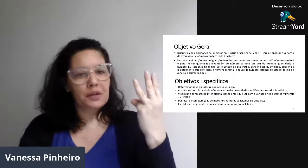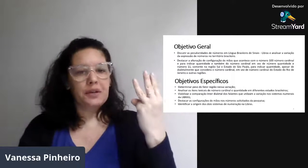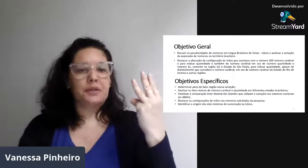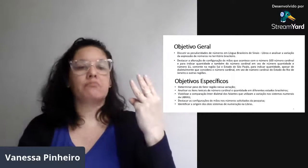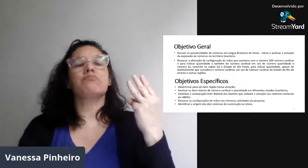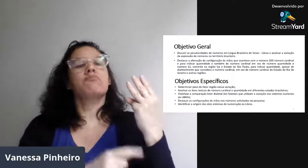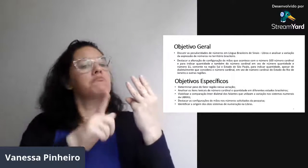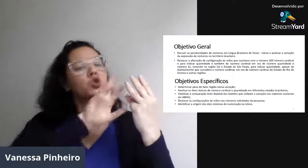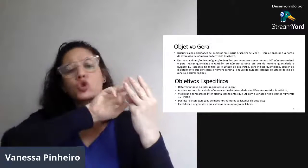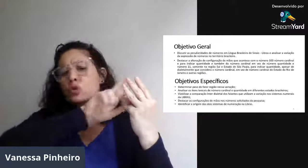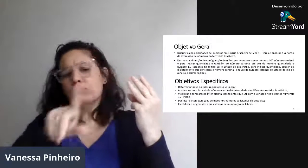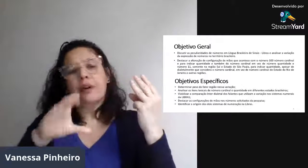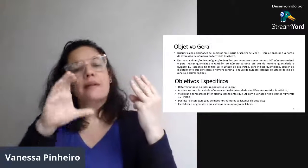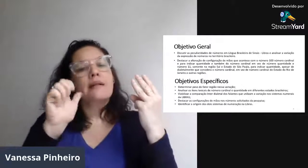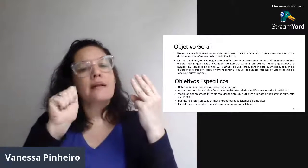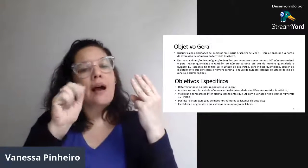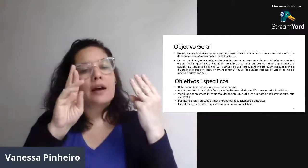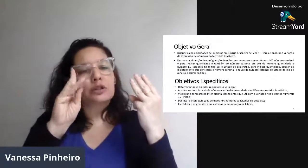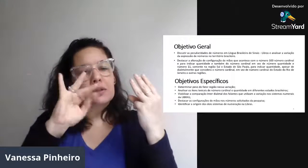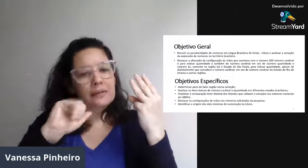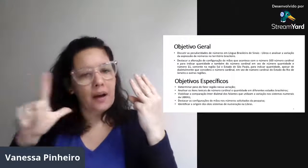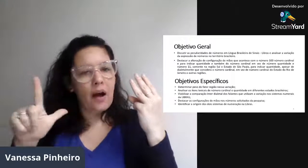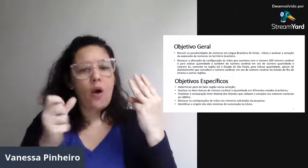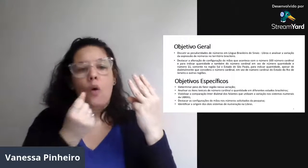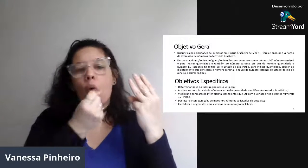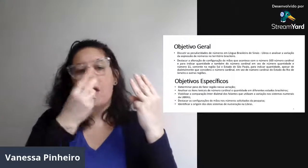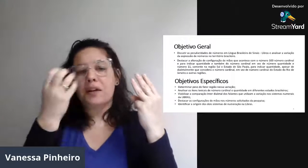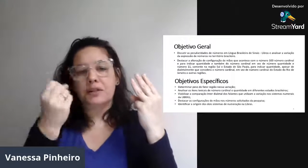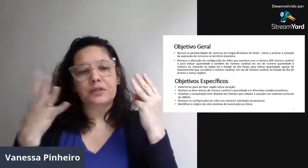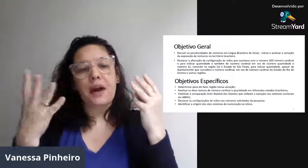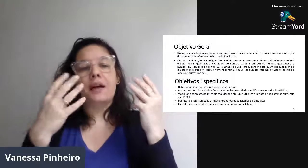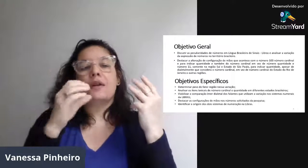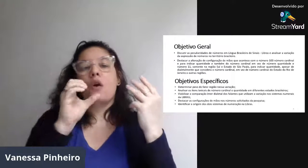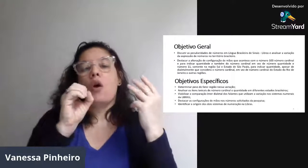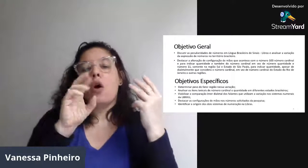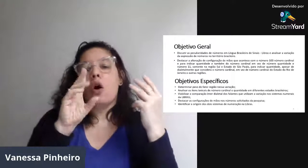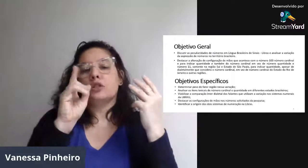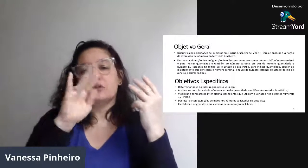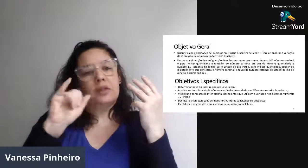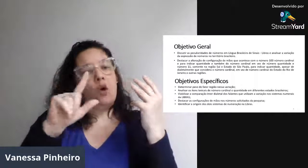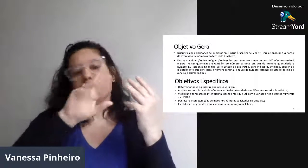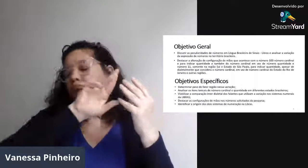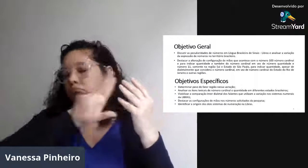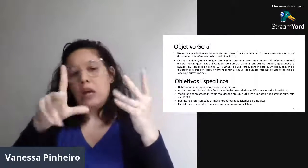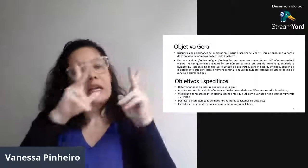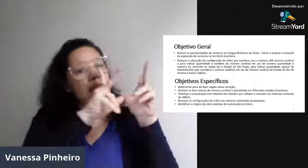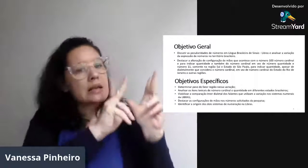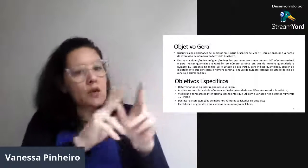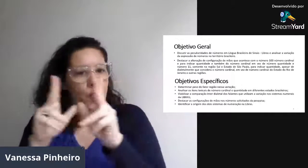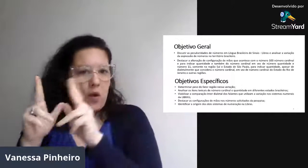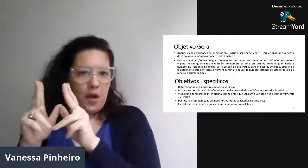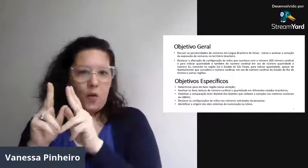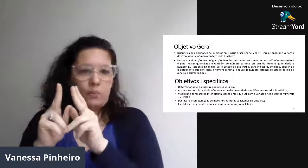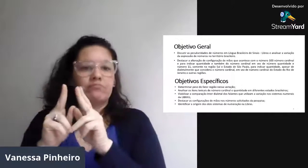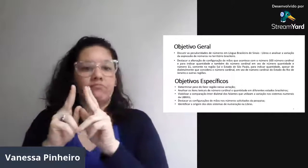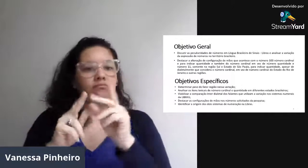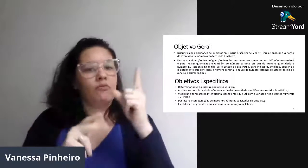2, 3, dessa forma que estou fazendo. Todos cardinais, né? Para tudo, por cardinal,